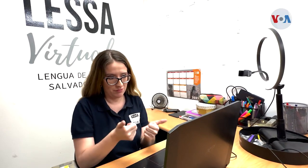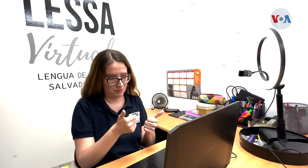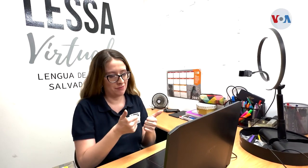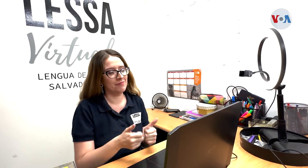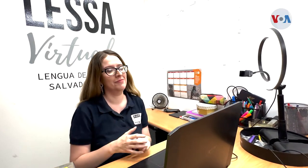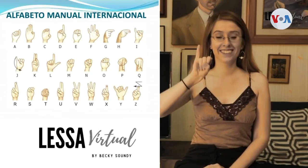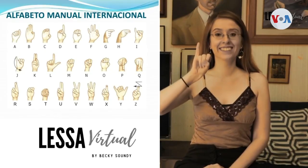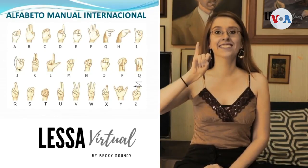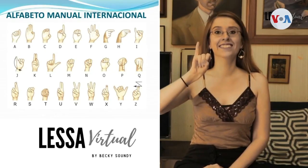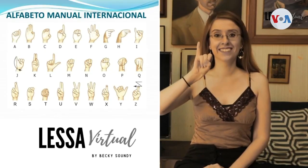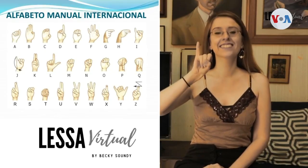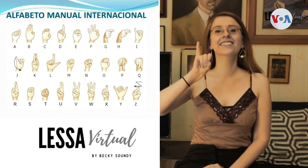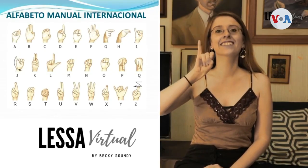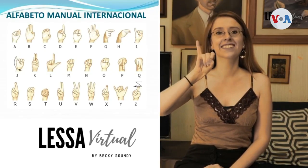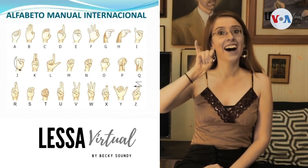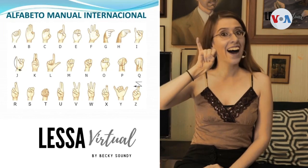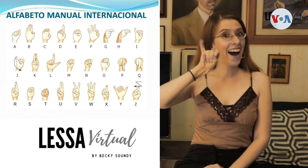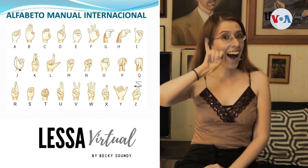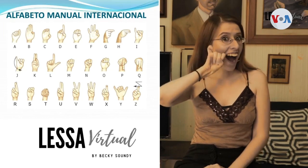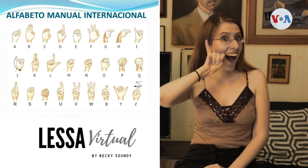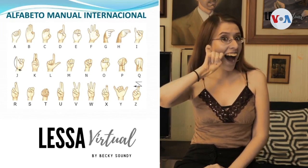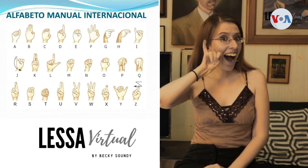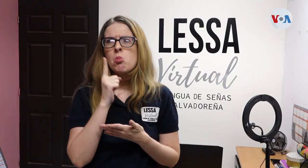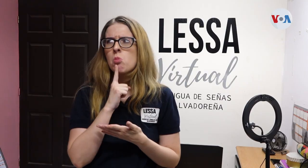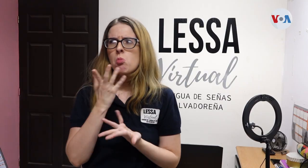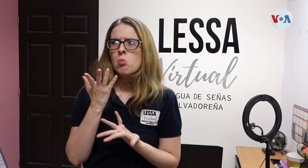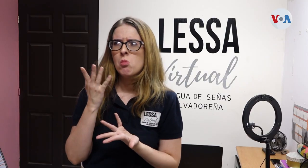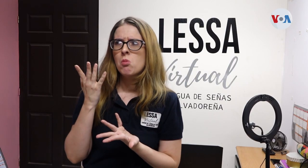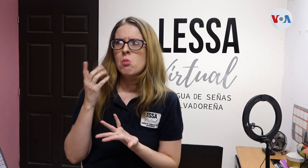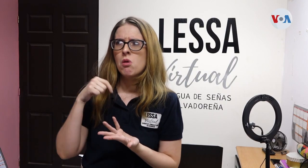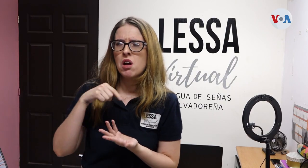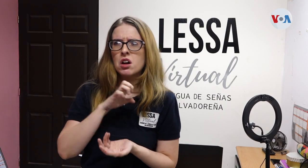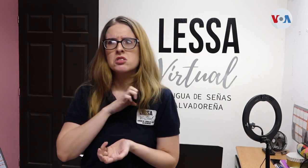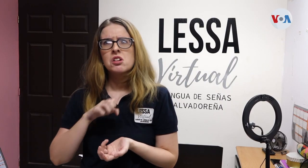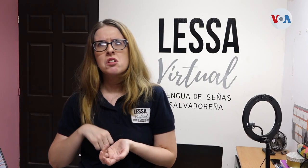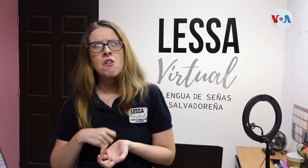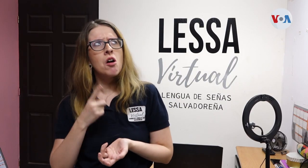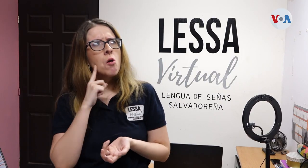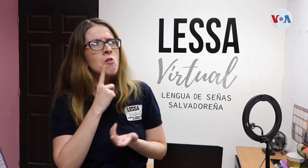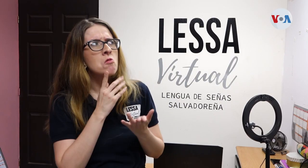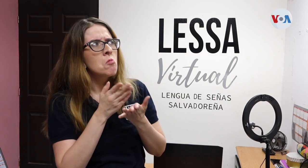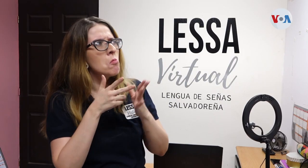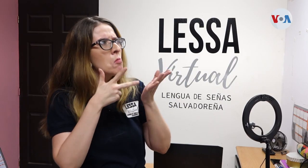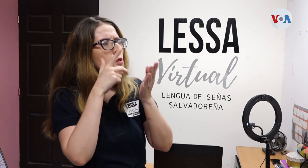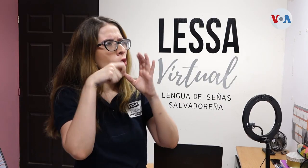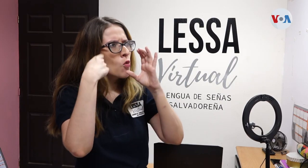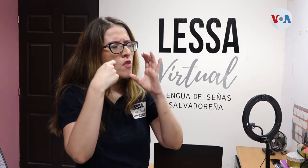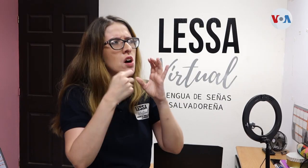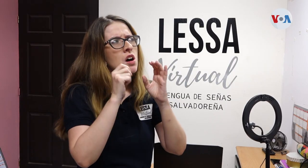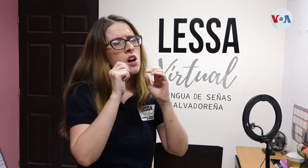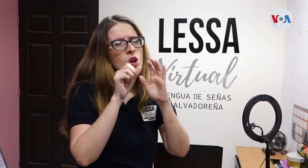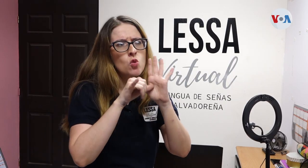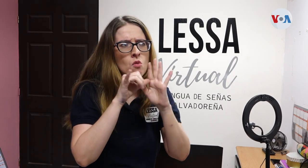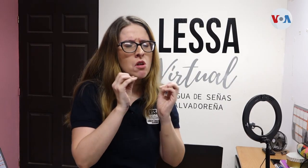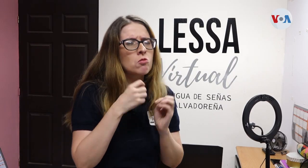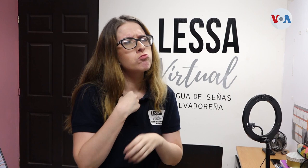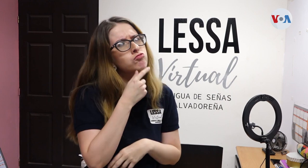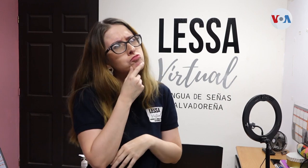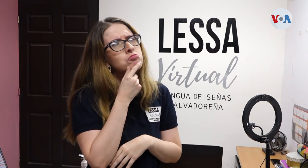lengua de señas salvadoreña Lesa. Observaba que habían otras personas youtubers, oyentes, y yo decía, bueno, en El Salvador